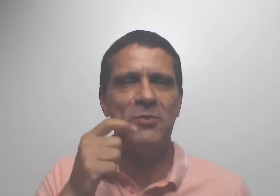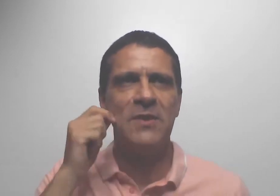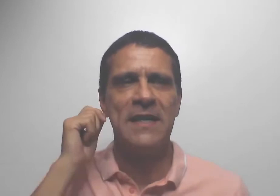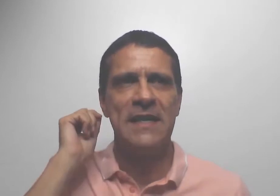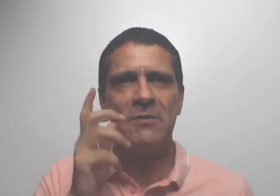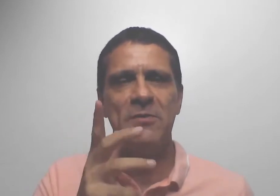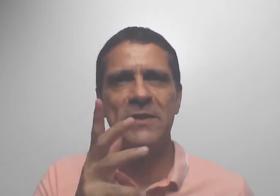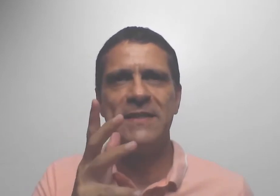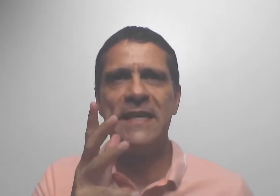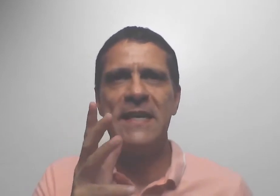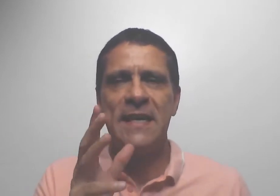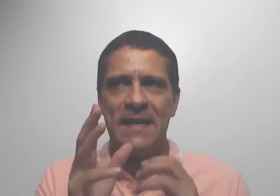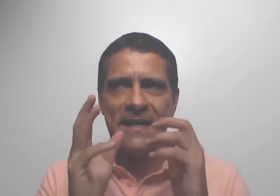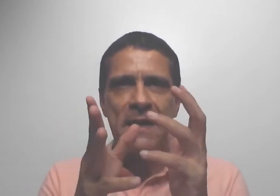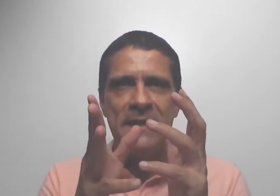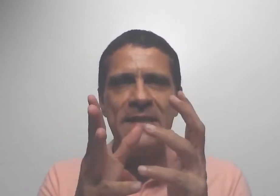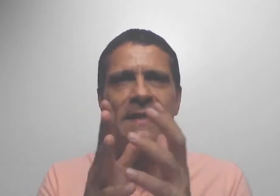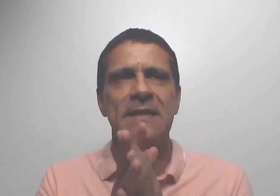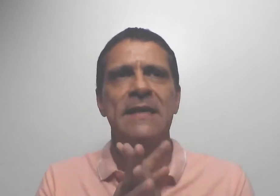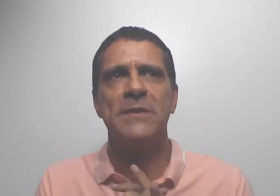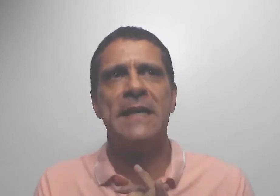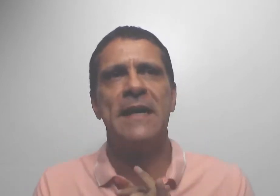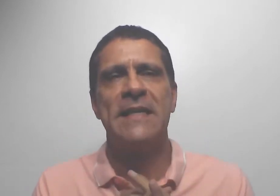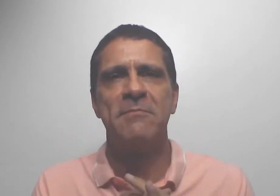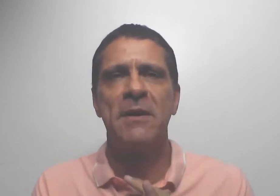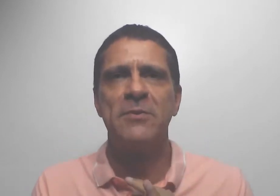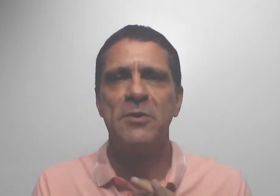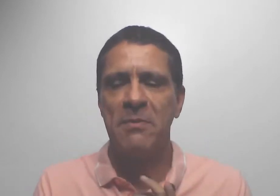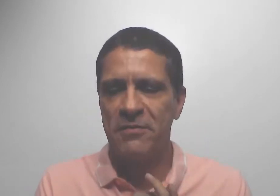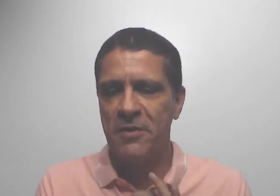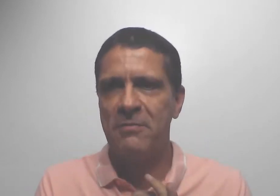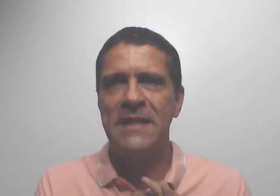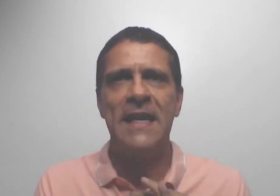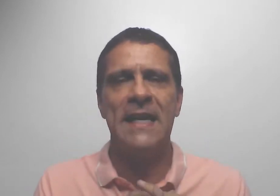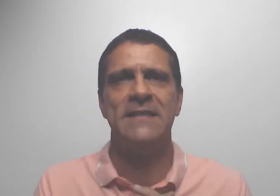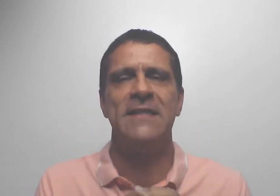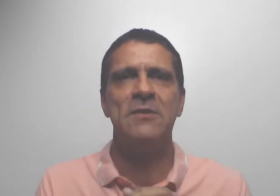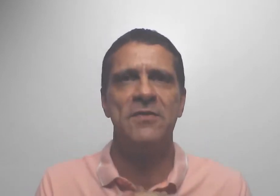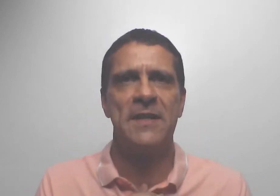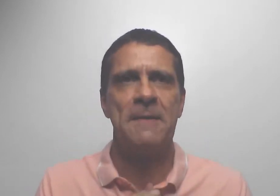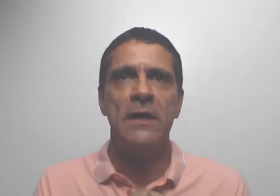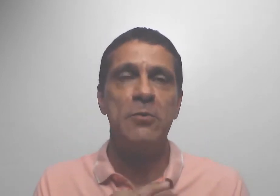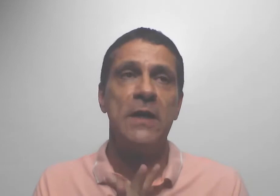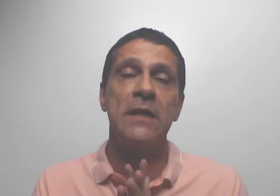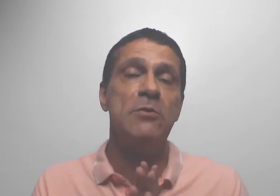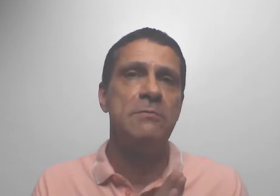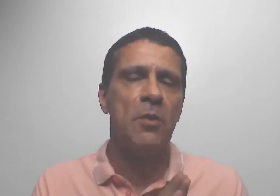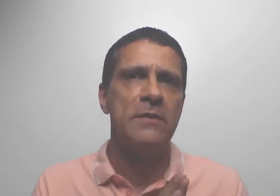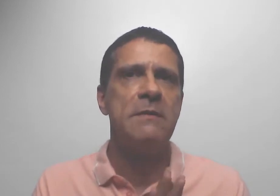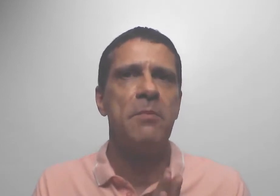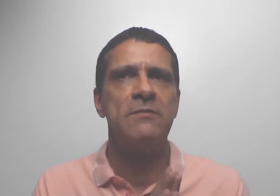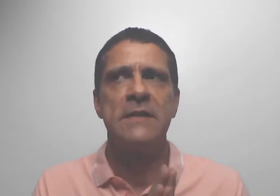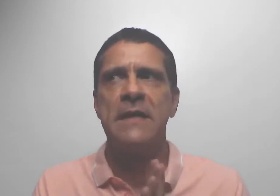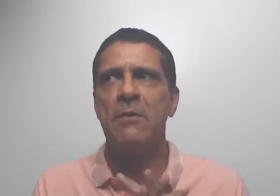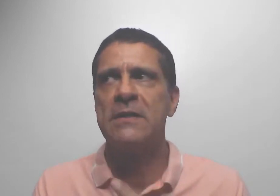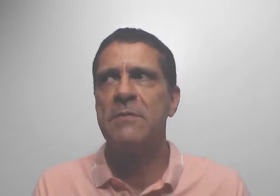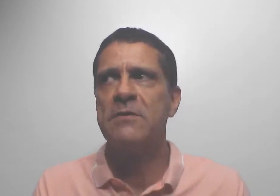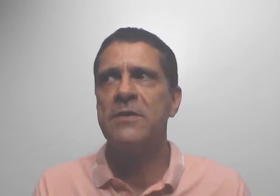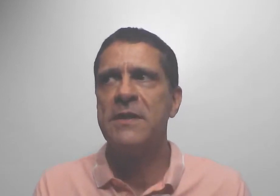julga, quando você emana usar as mãos de uma forma negativa. Porque tudo aquilo de bom que você pode fazer com as mãos,